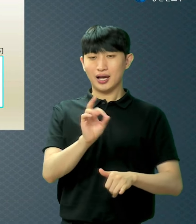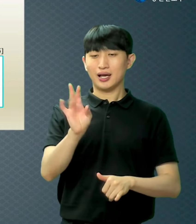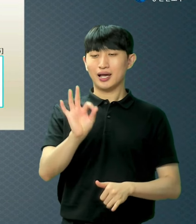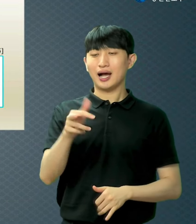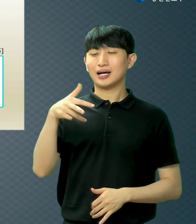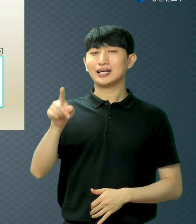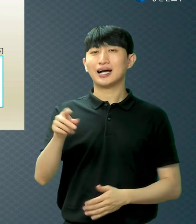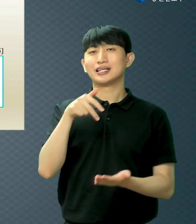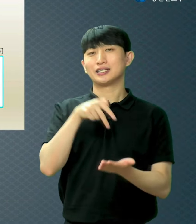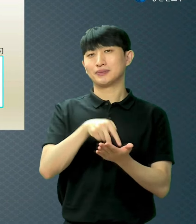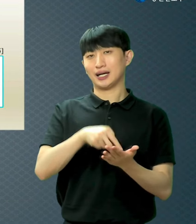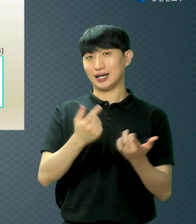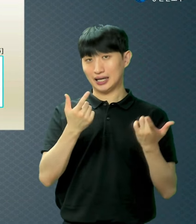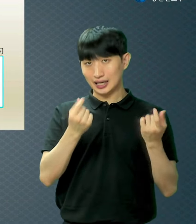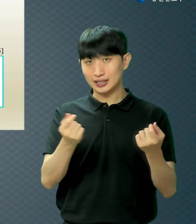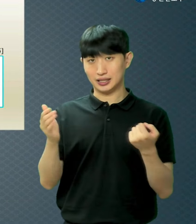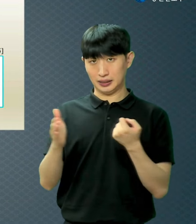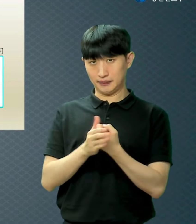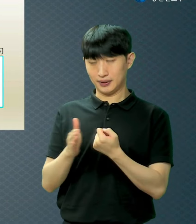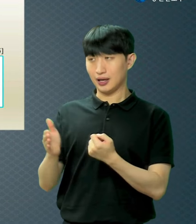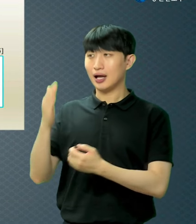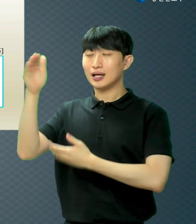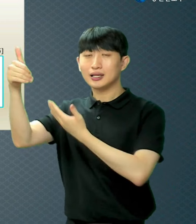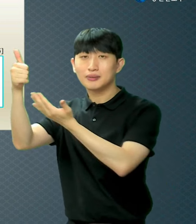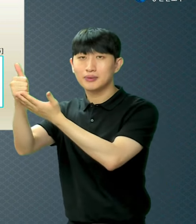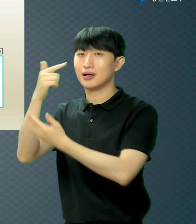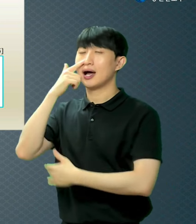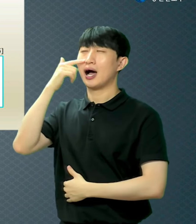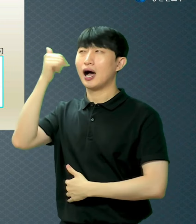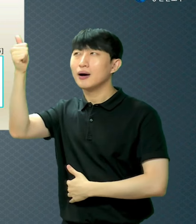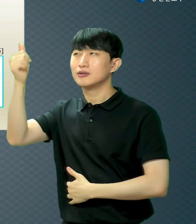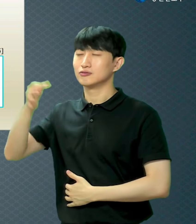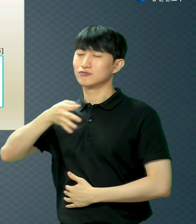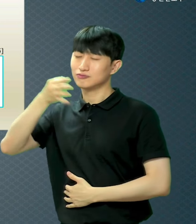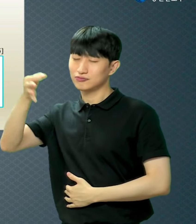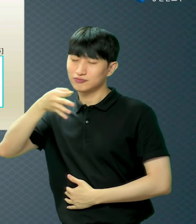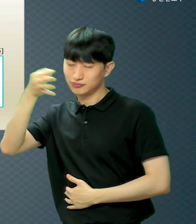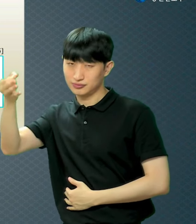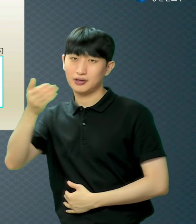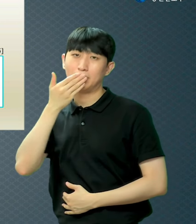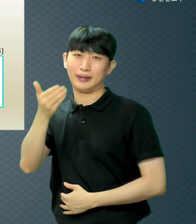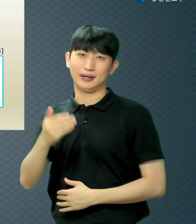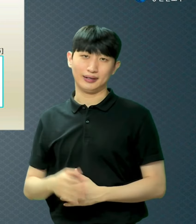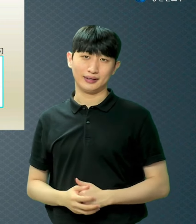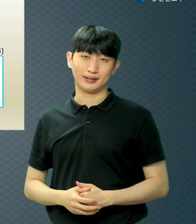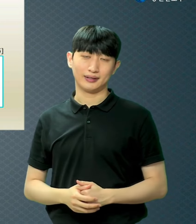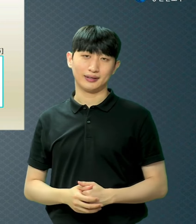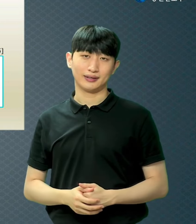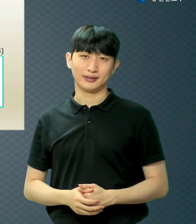그러니까 아바 아버지 하늘에 계신 우리 아버지 참으로 기도할 수 있는 거예요